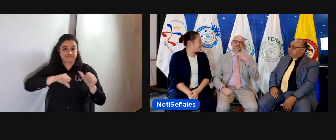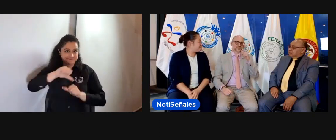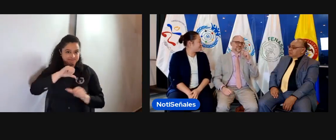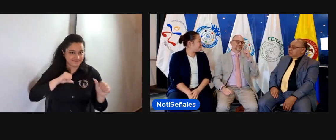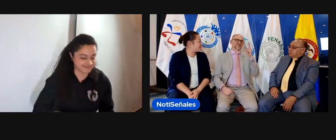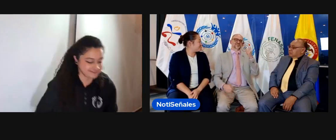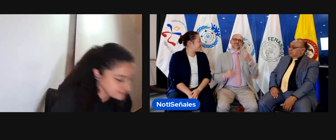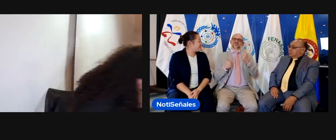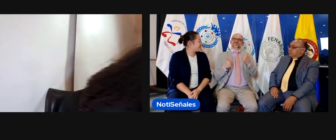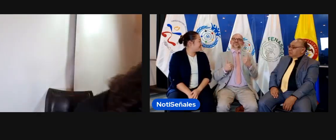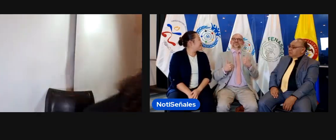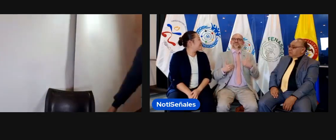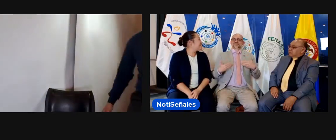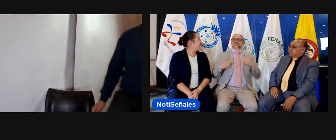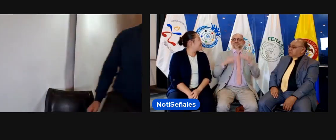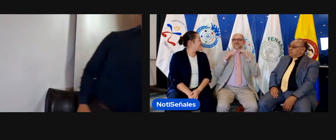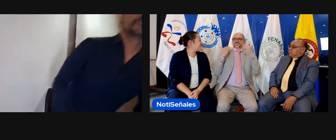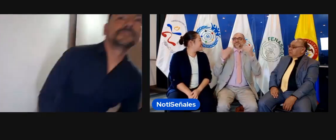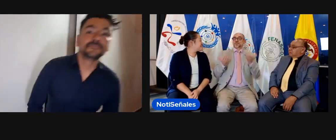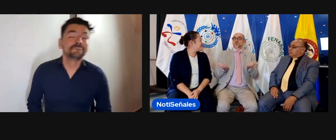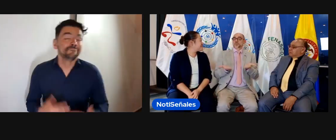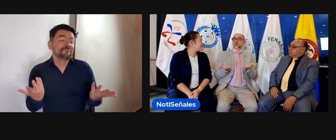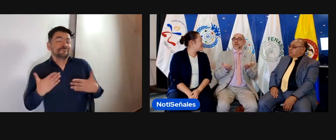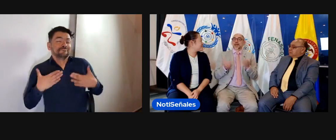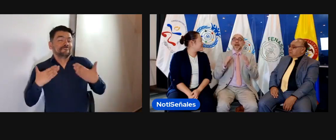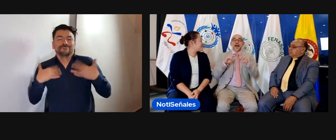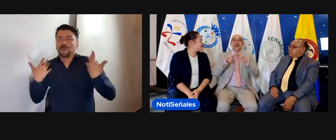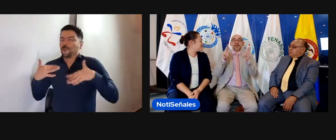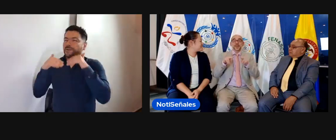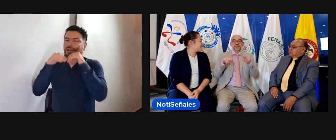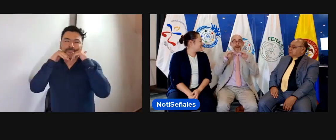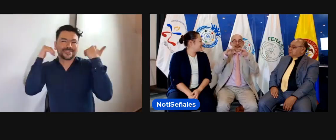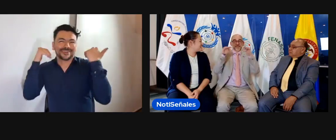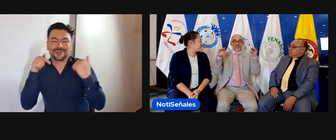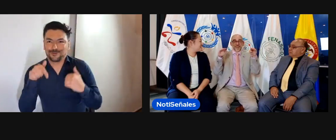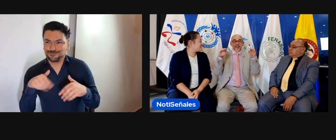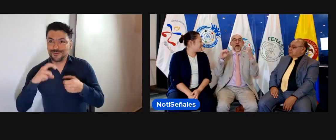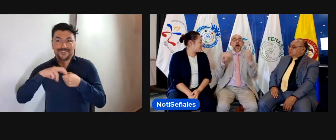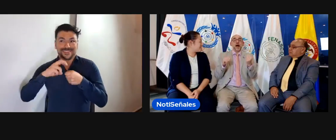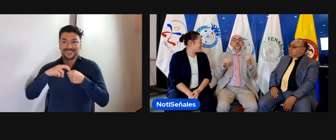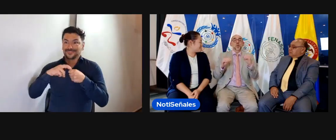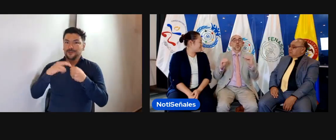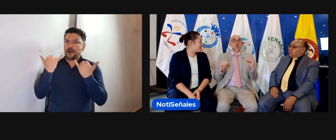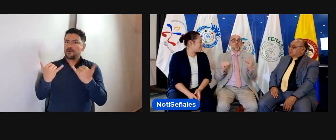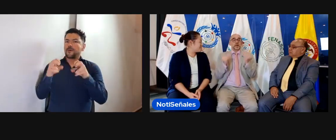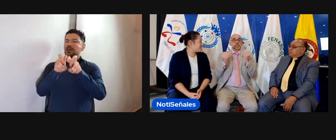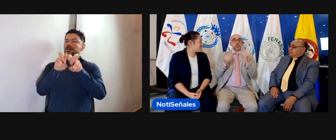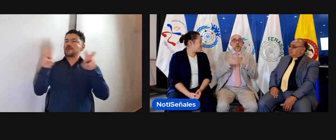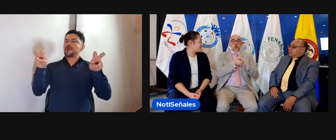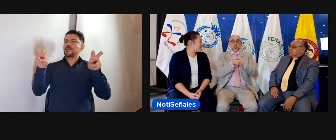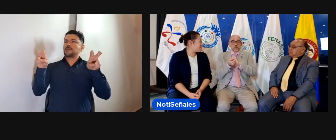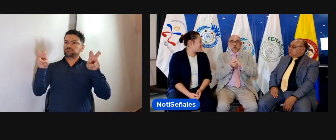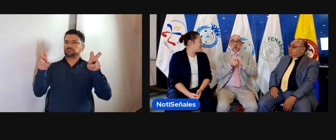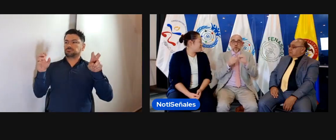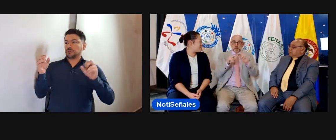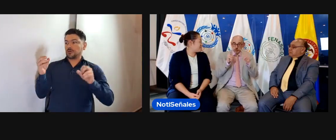Así es, Elizabeth. Y algo que quisiera decirles y que me enorgullece muchísimo, y es que en ese nivel